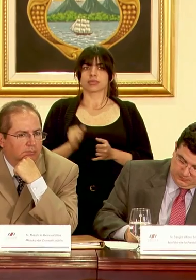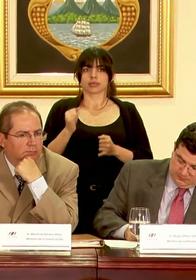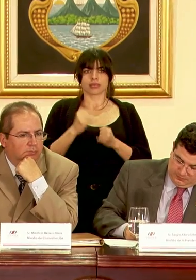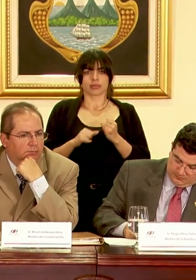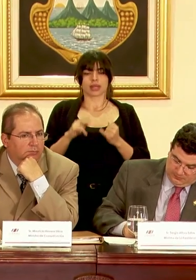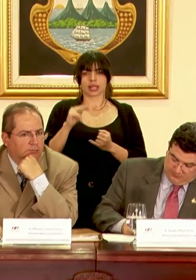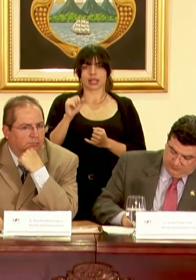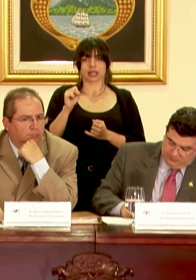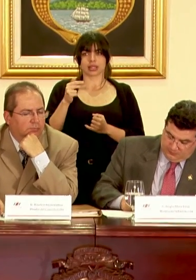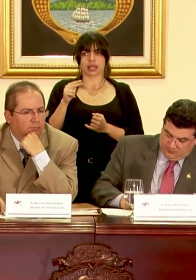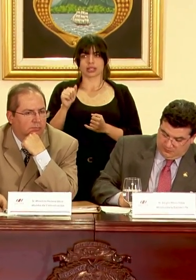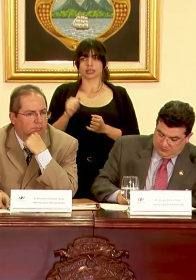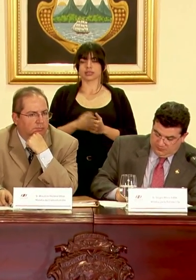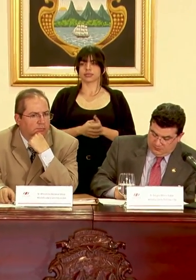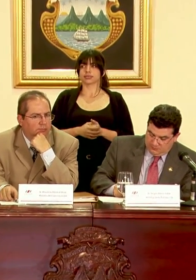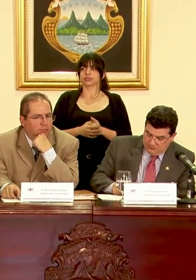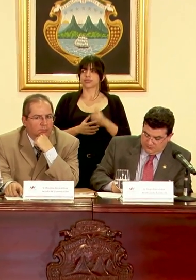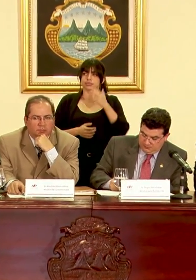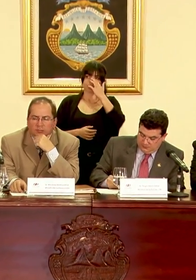Natacha Cambronero